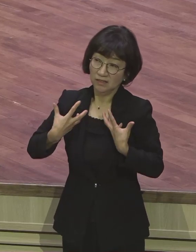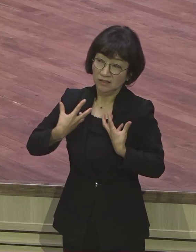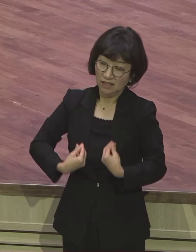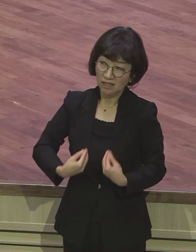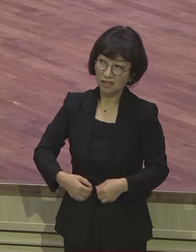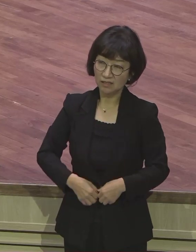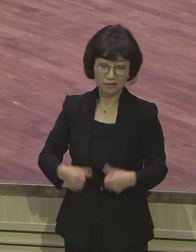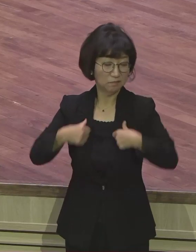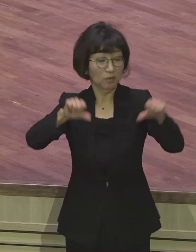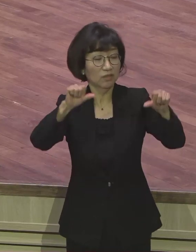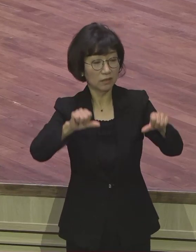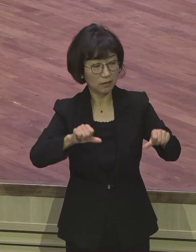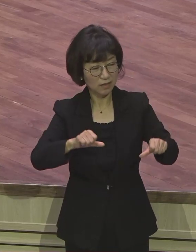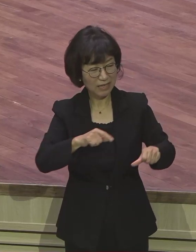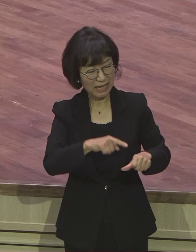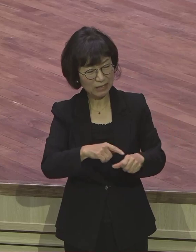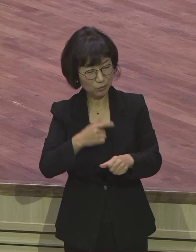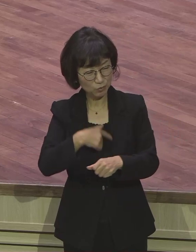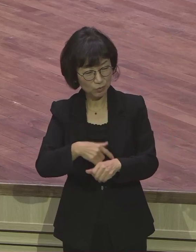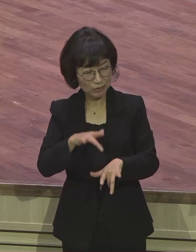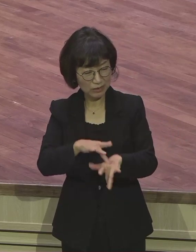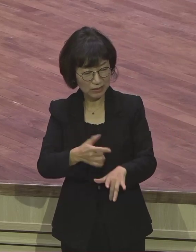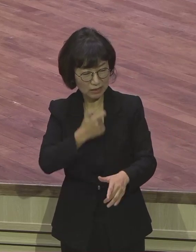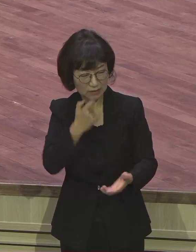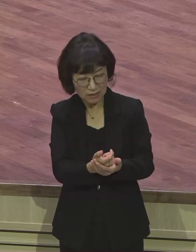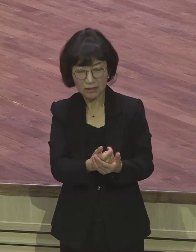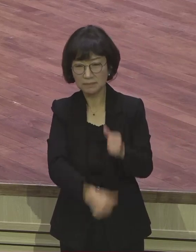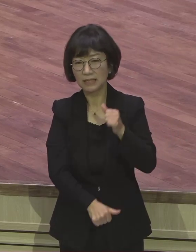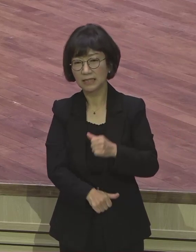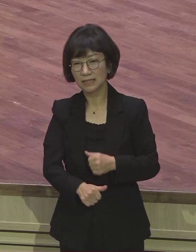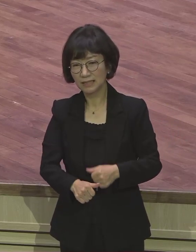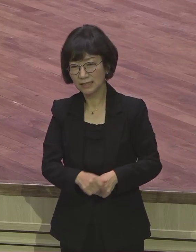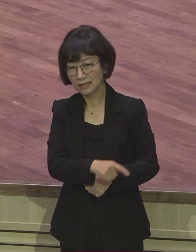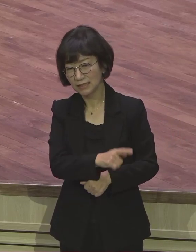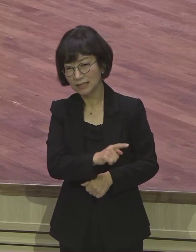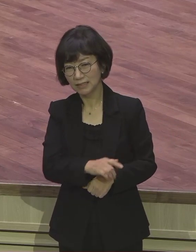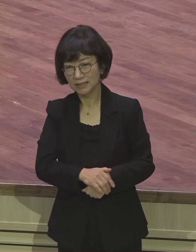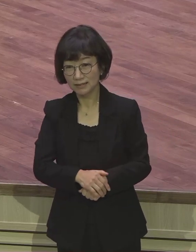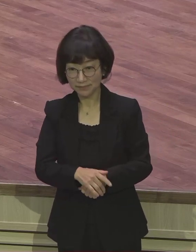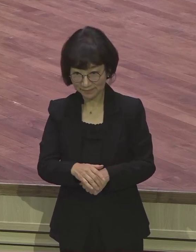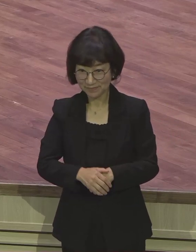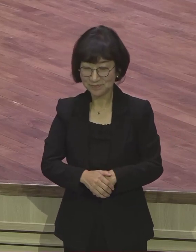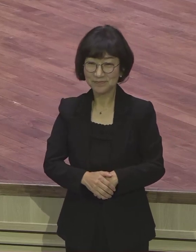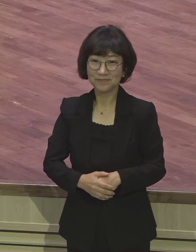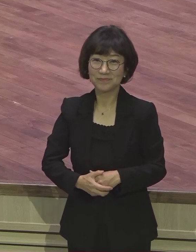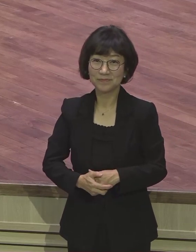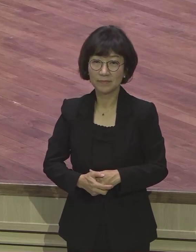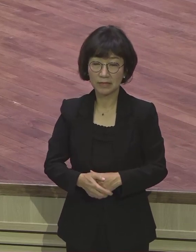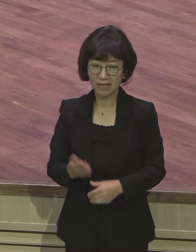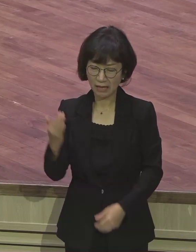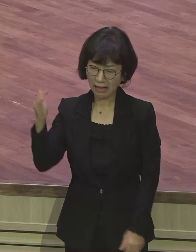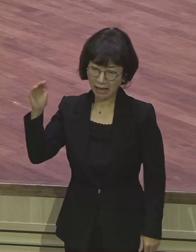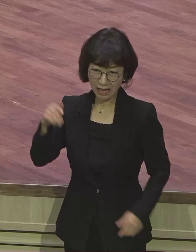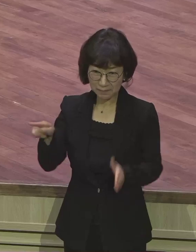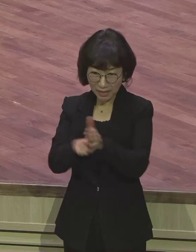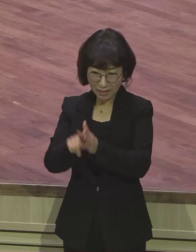불신앙이 그러니까 영 흔들리지 않아요 전혀 흔들리지 무슨 다운이 됩니까 다운은 무슨 다운입니까